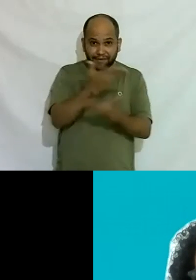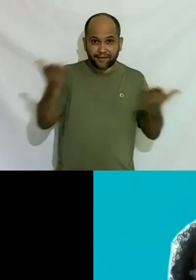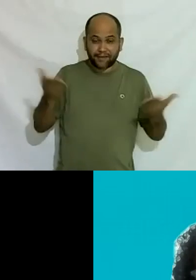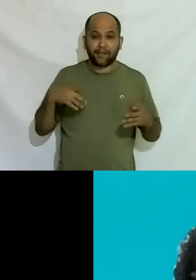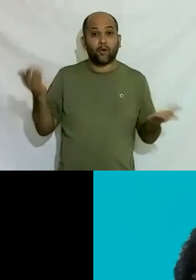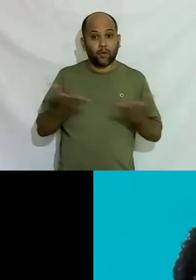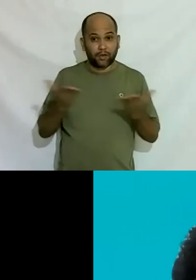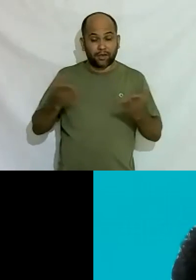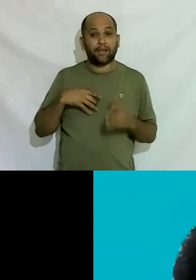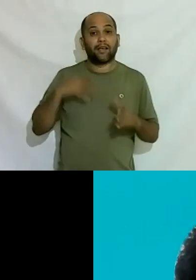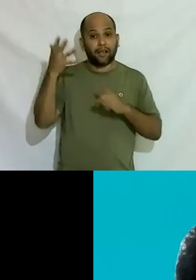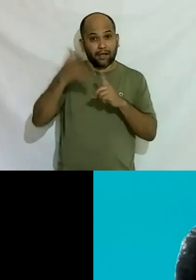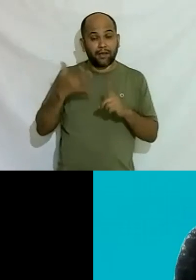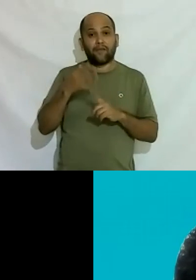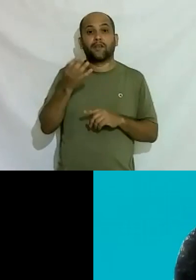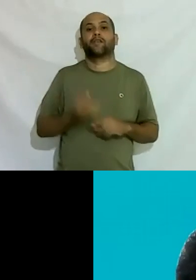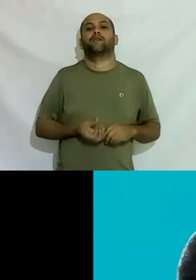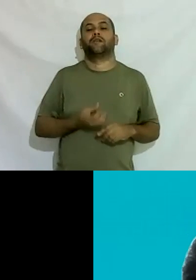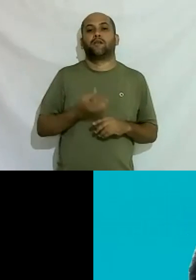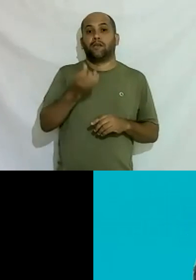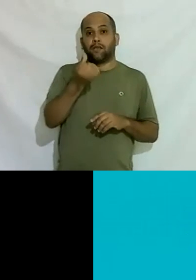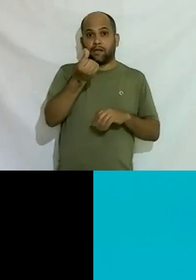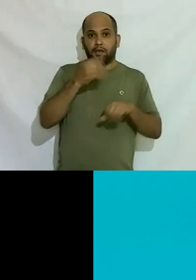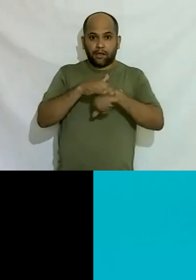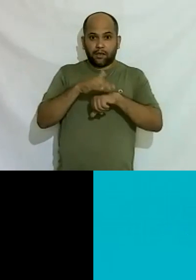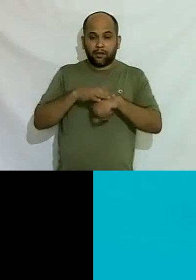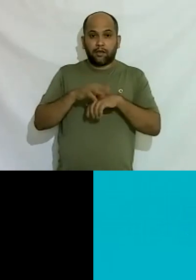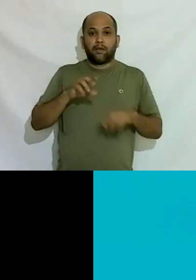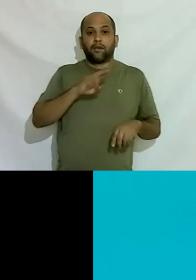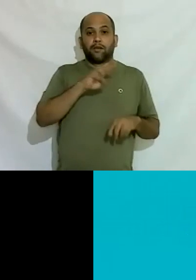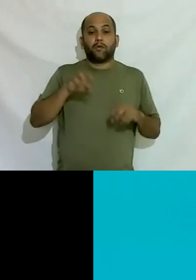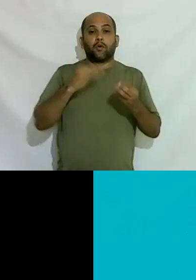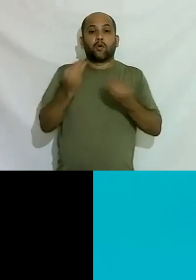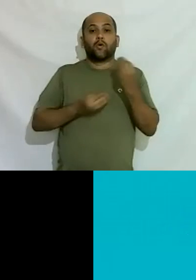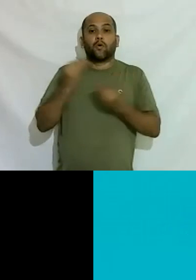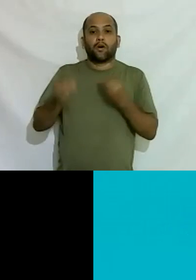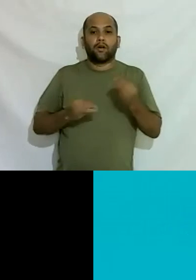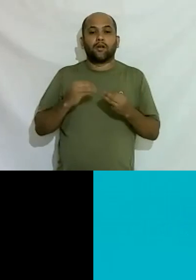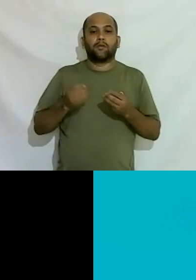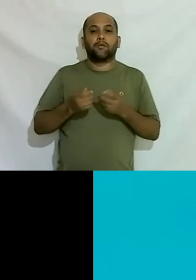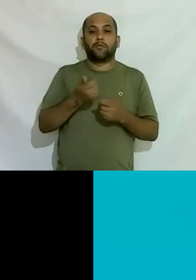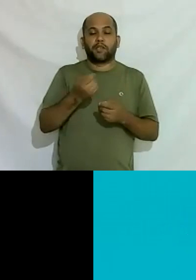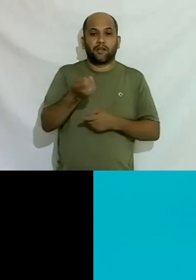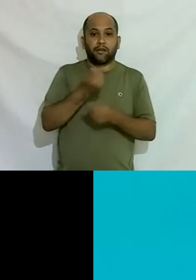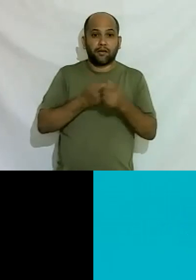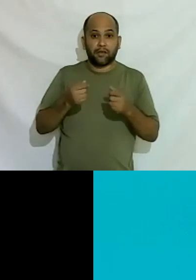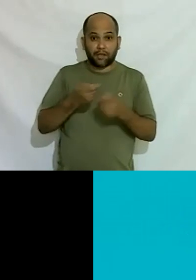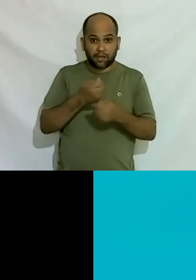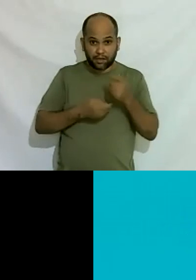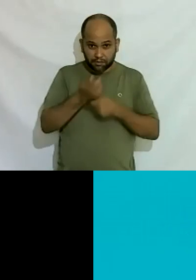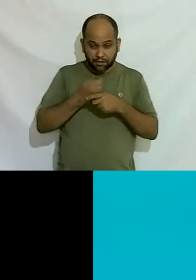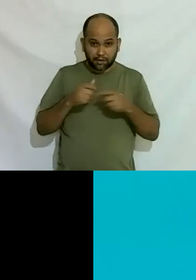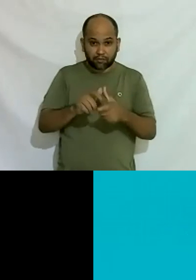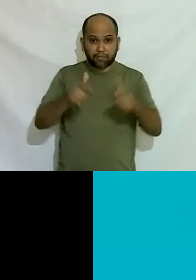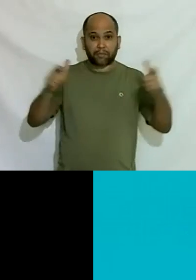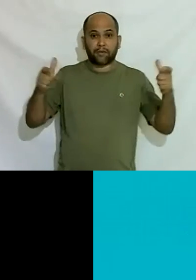uma live às 18 horas chamada como fazer o seu pequeno negócio gastronômico se estruturar e crescer com a